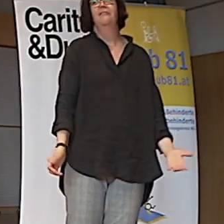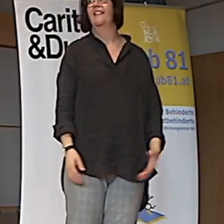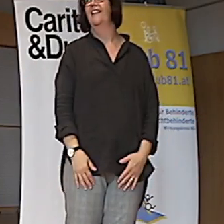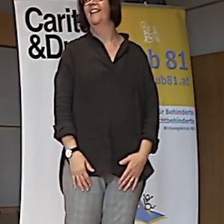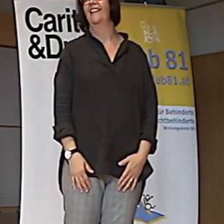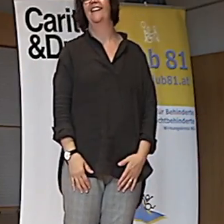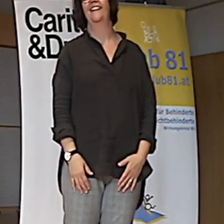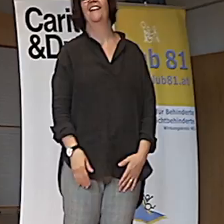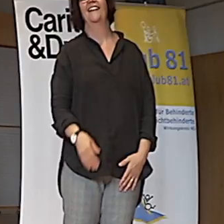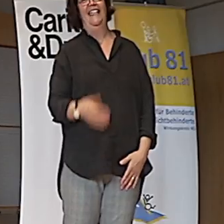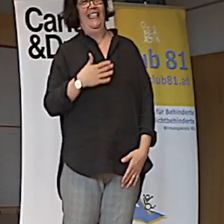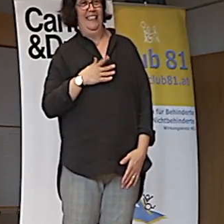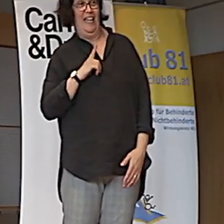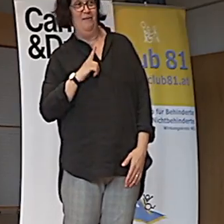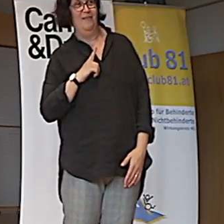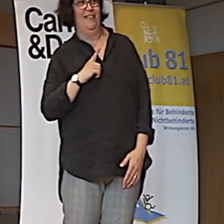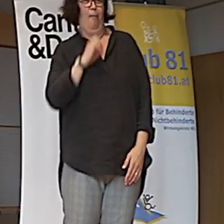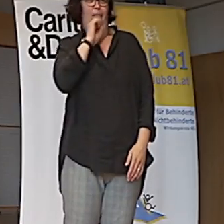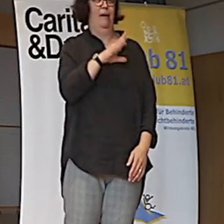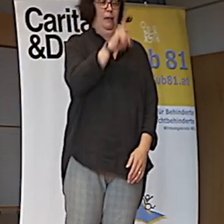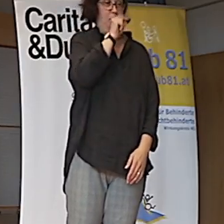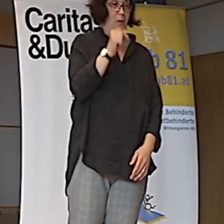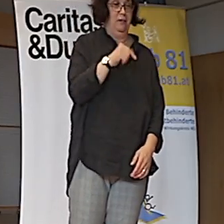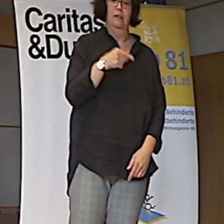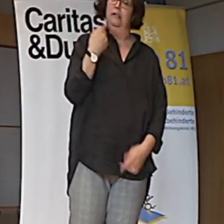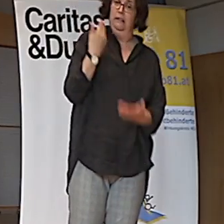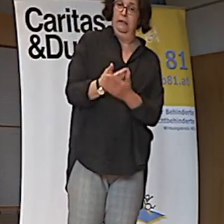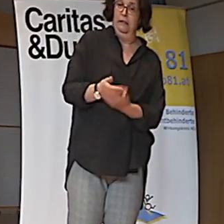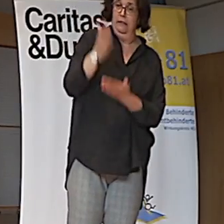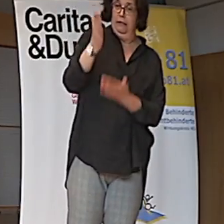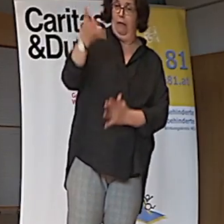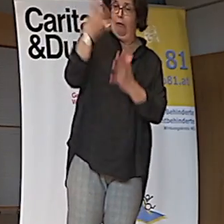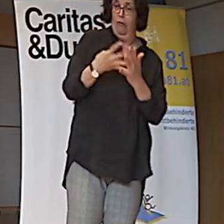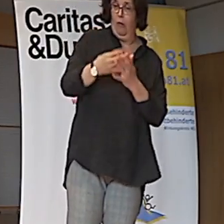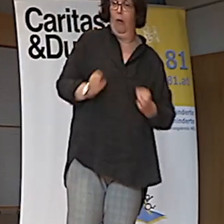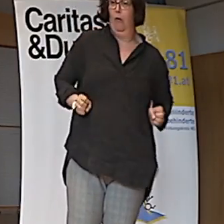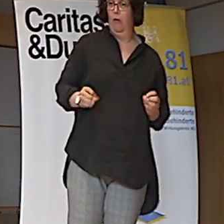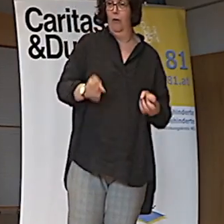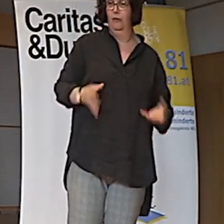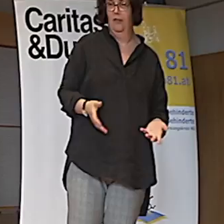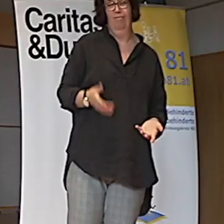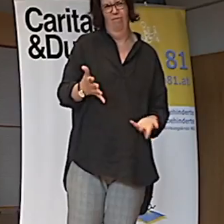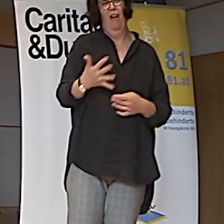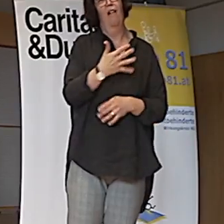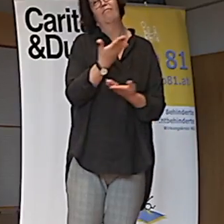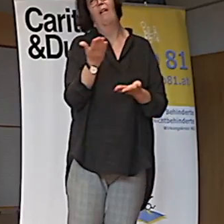Wie gesagt, ich möchte nicht der Kieberer sein, der den die Kontrolle macht. Das ist aber mein Hund.